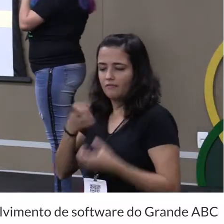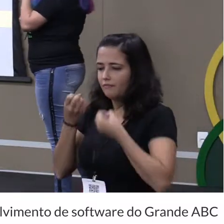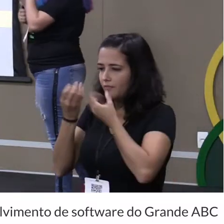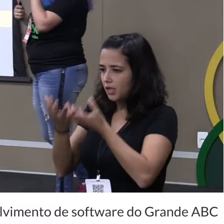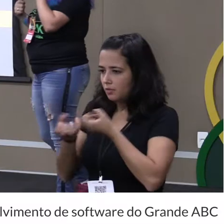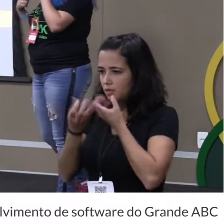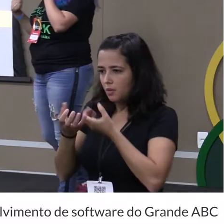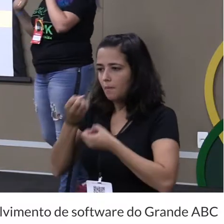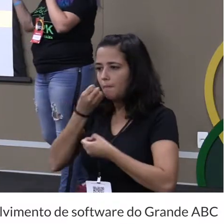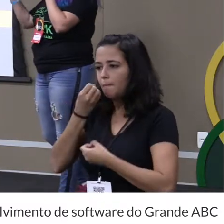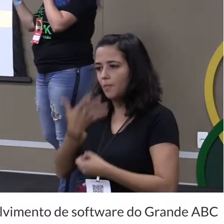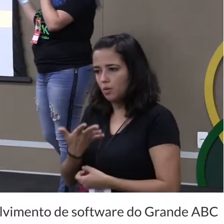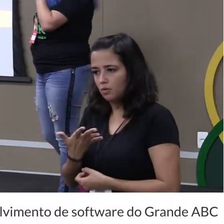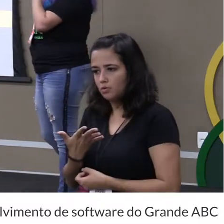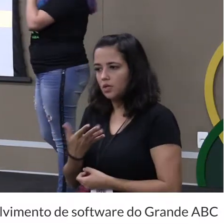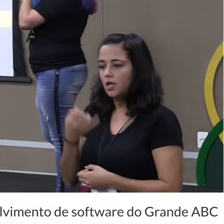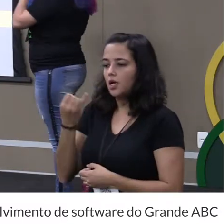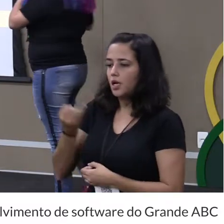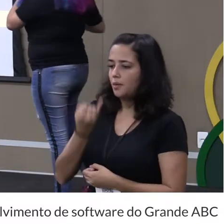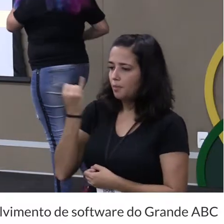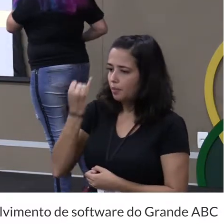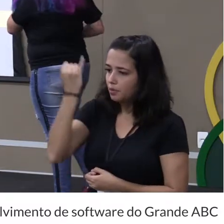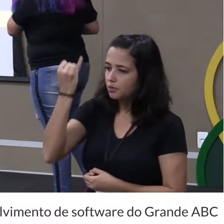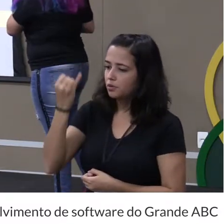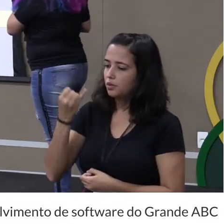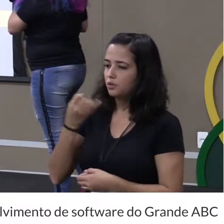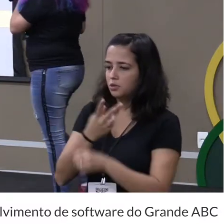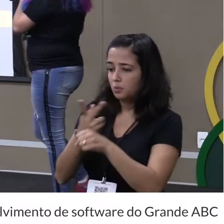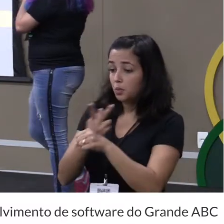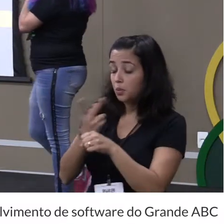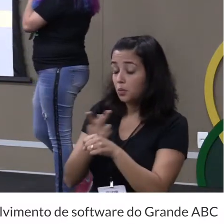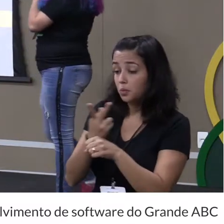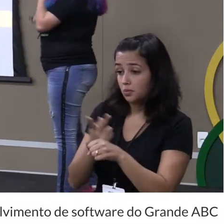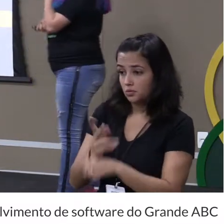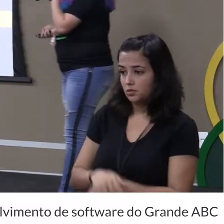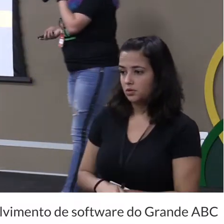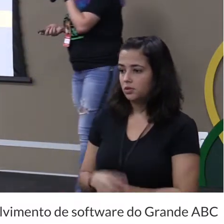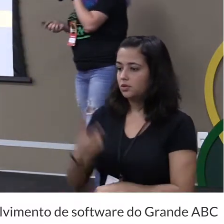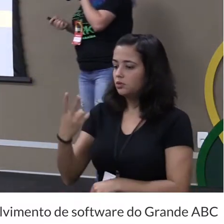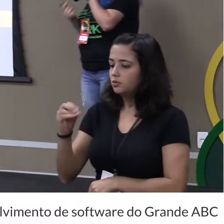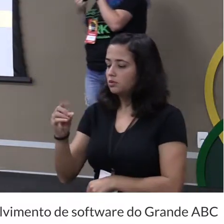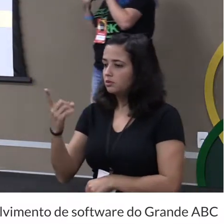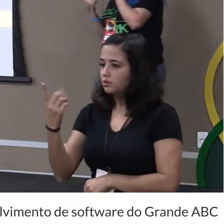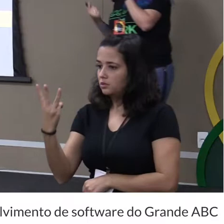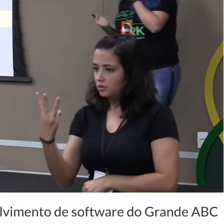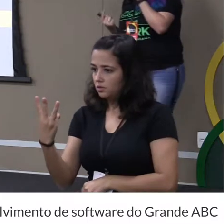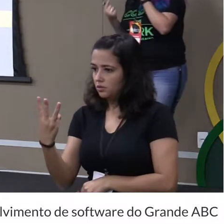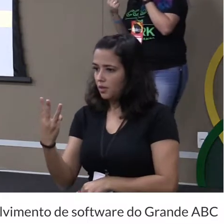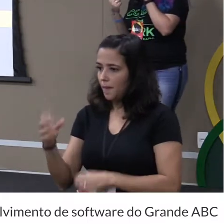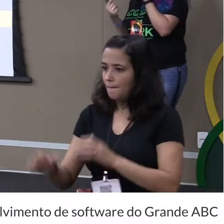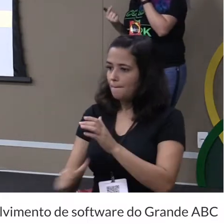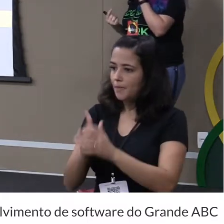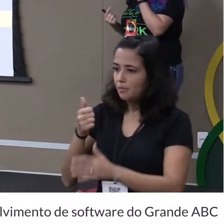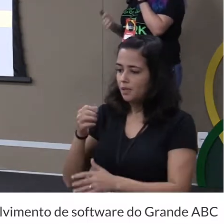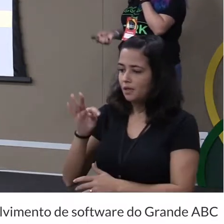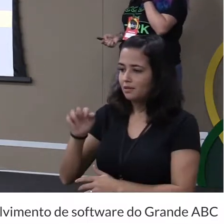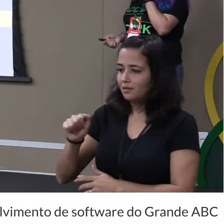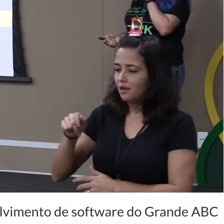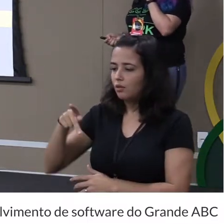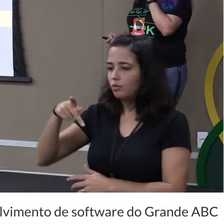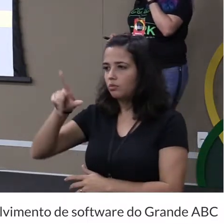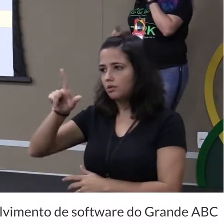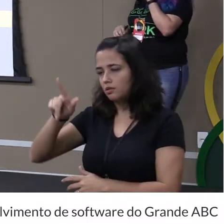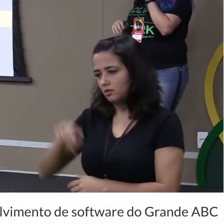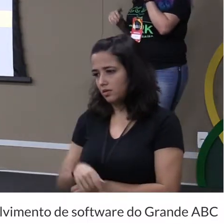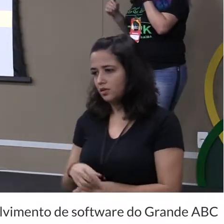é bom vale a pena vocês irem atrás saber e aí em 2013 ele deu a primeira talk de web components no Brasil